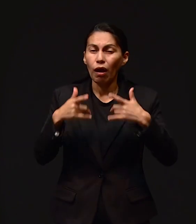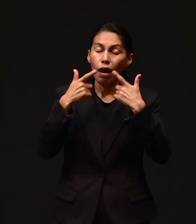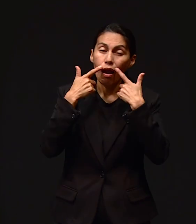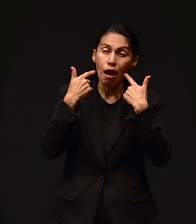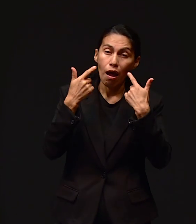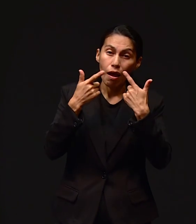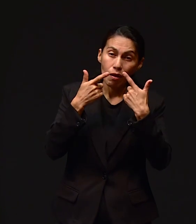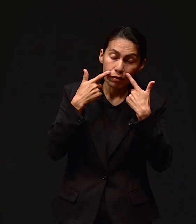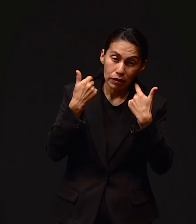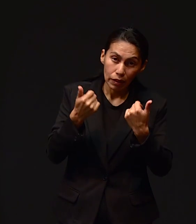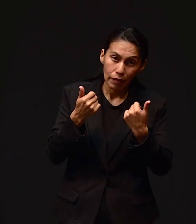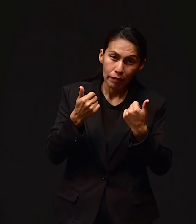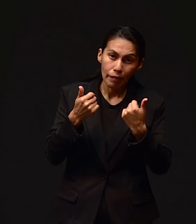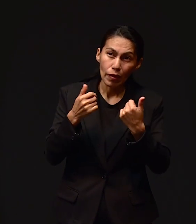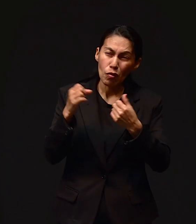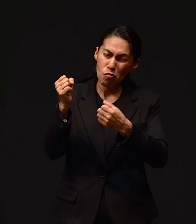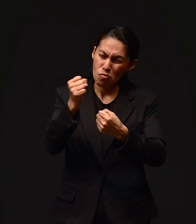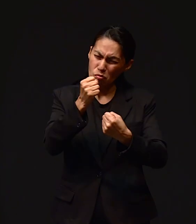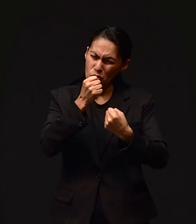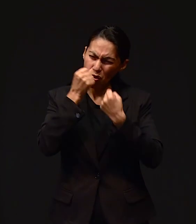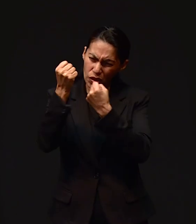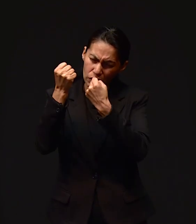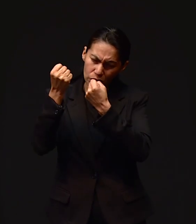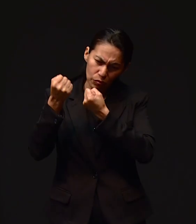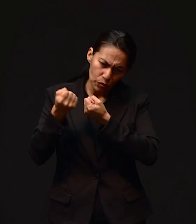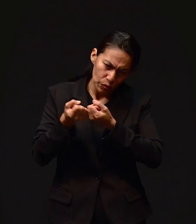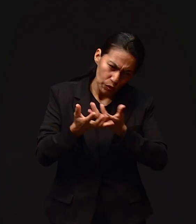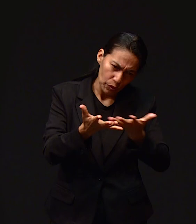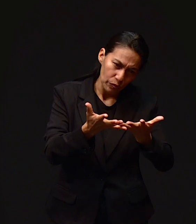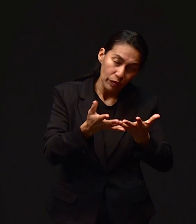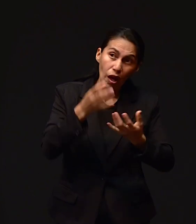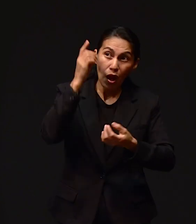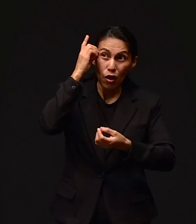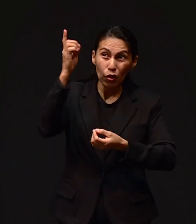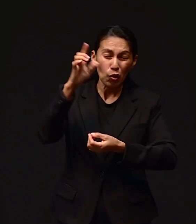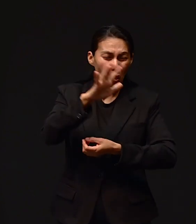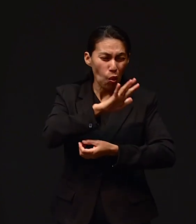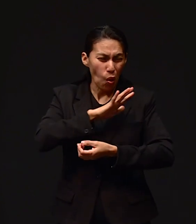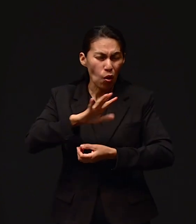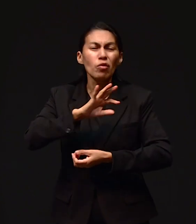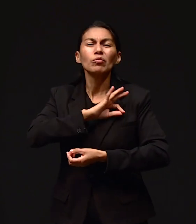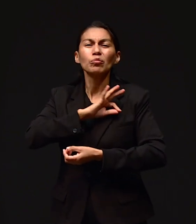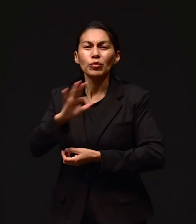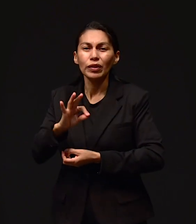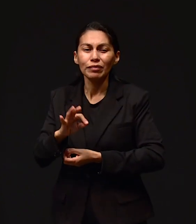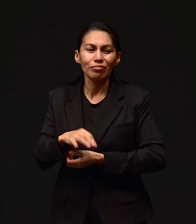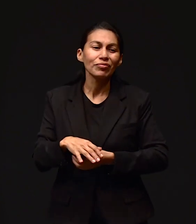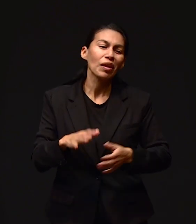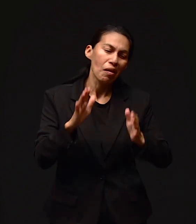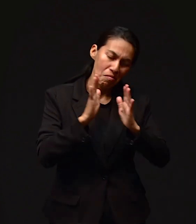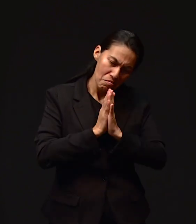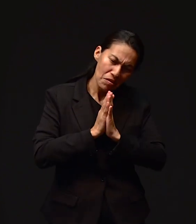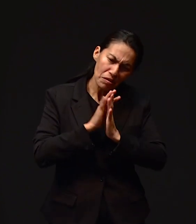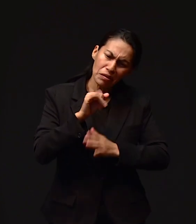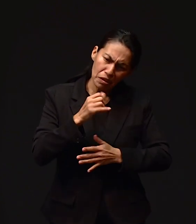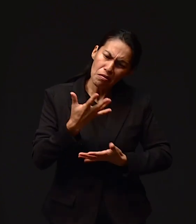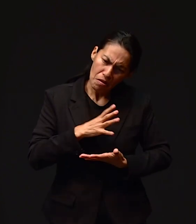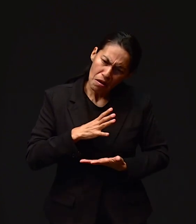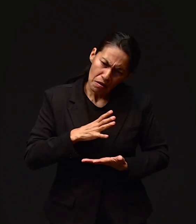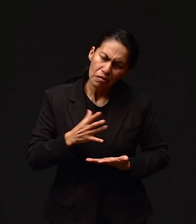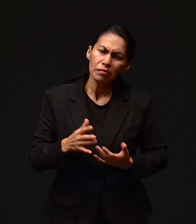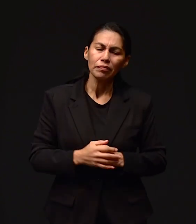en su infinita gracia Manifestará su poder Amén Porque él es el Dios De lo imposible Sí lo hará